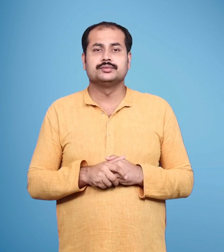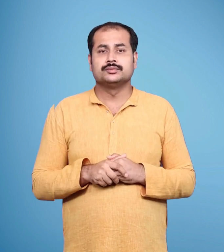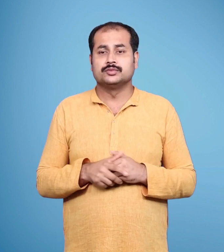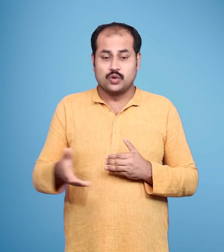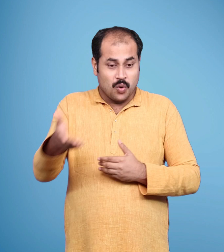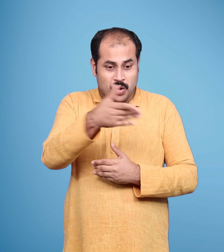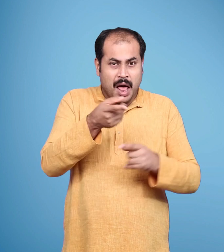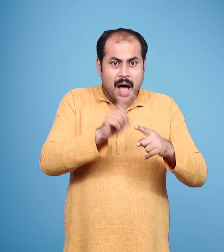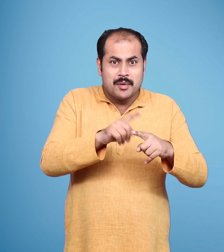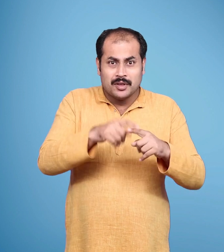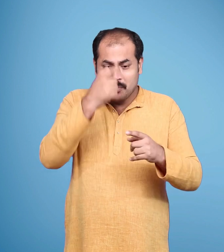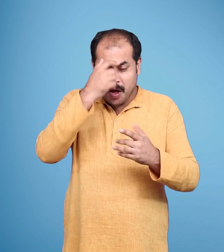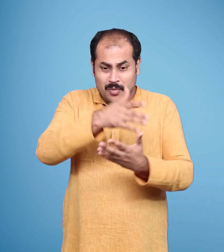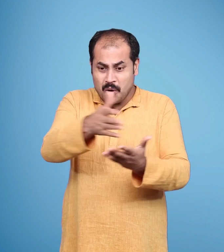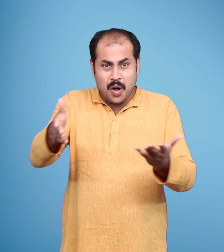यह अपराद अक्षम्य है